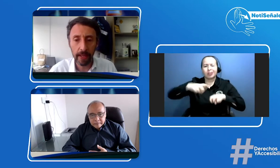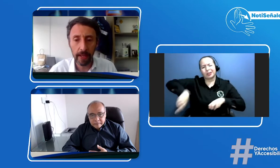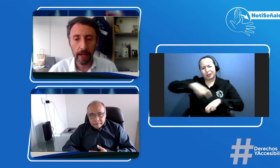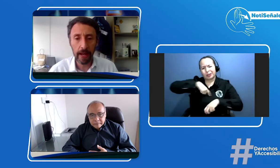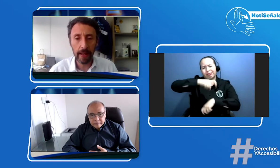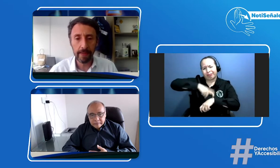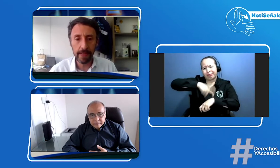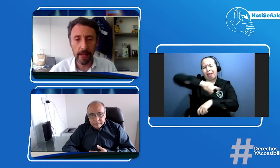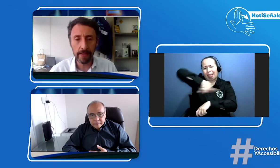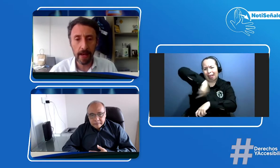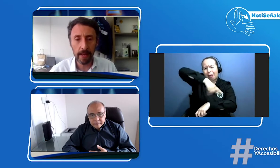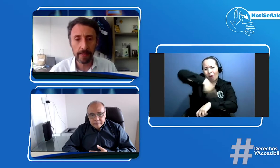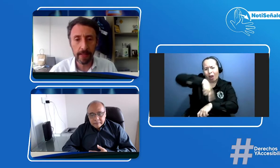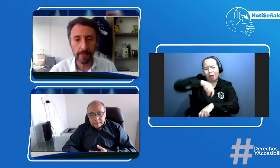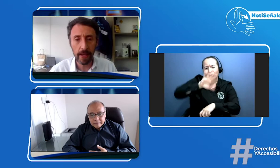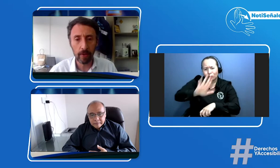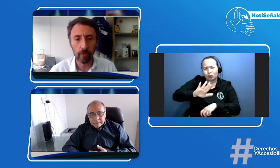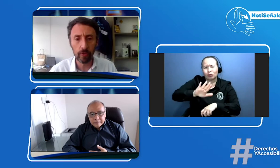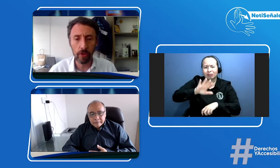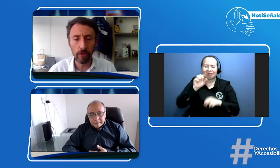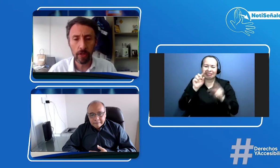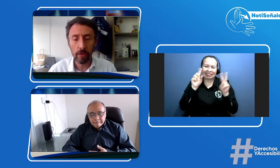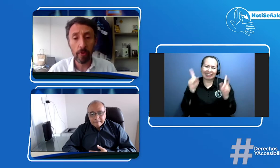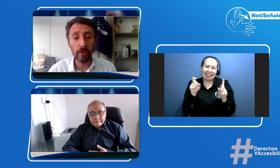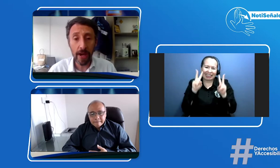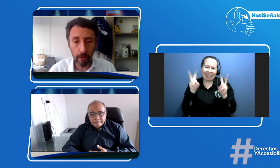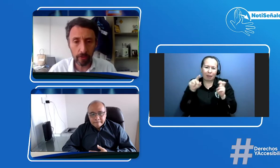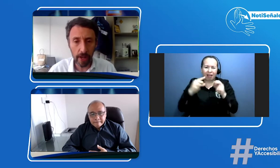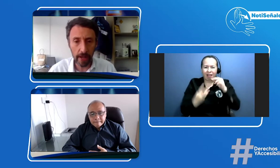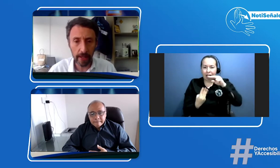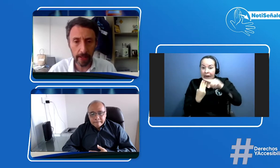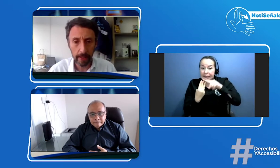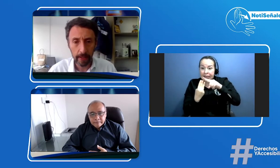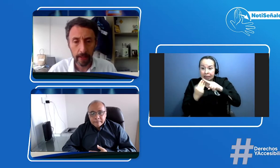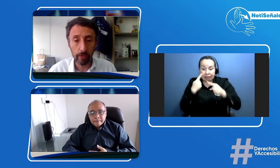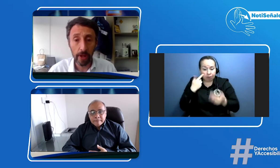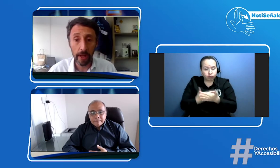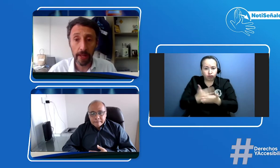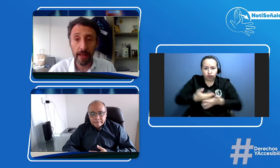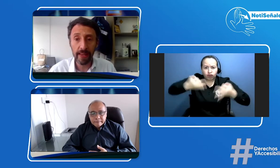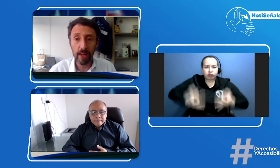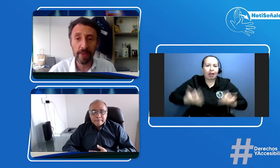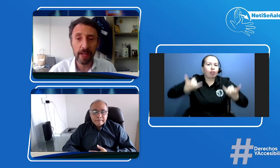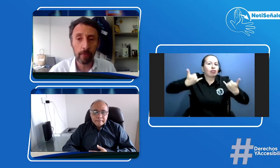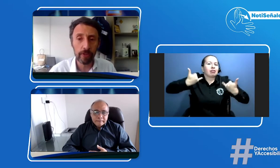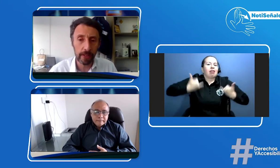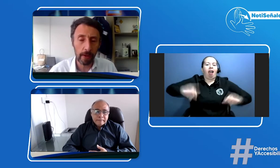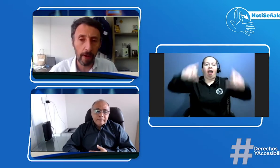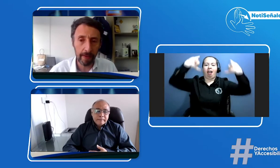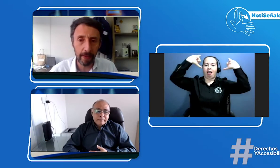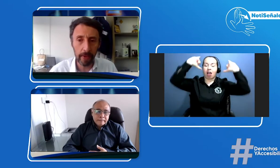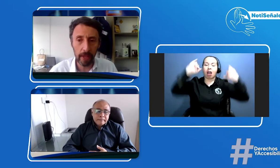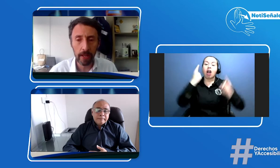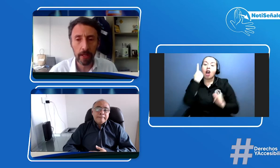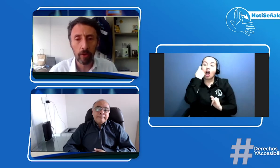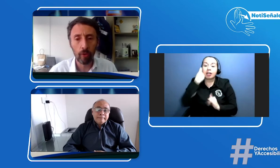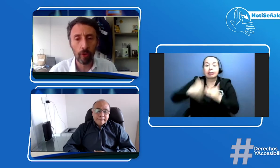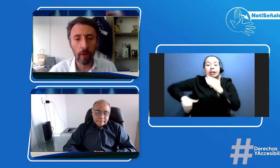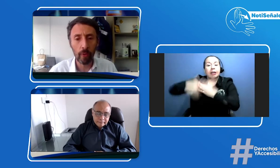garantizar esa licencia de conducción pero ya hoy es una realidad. Es una realidad. Ayer empezamos a trabajar también con algunos